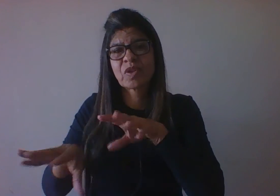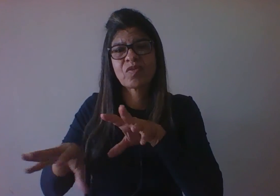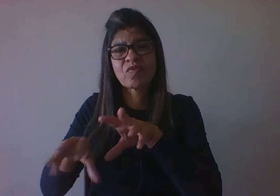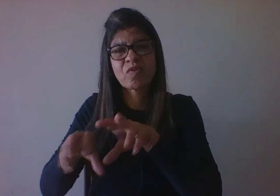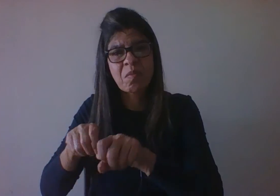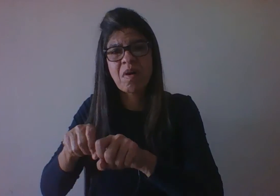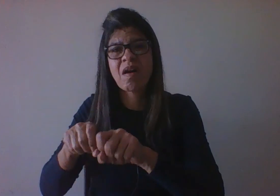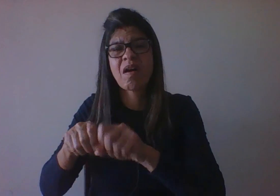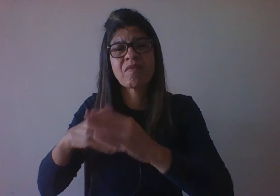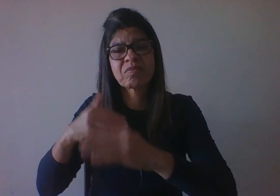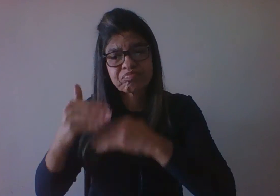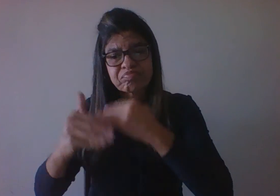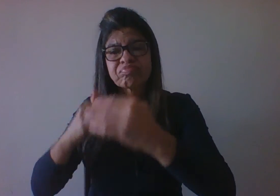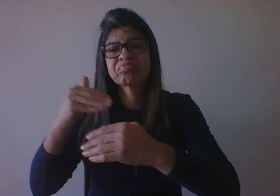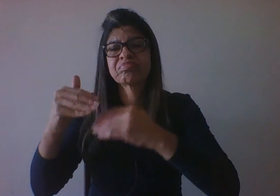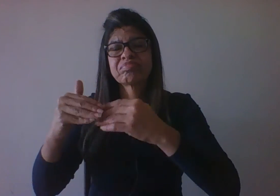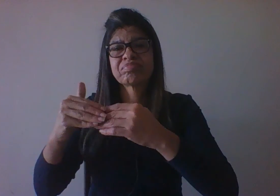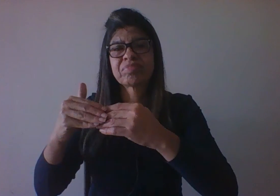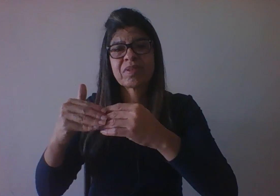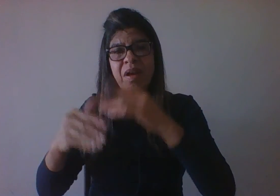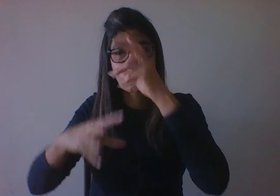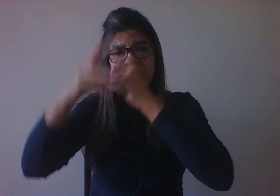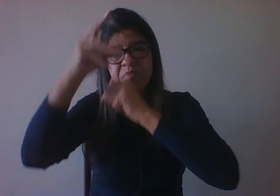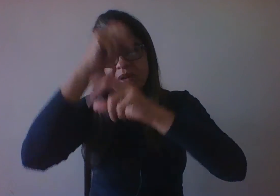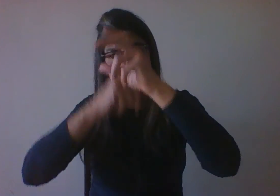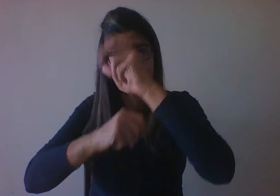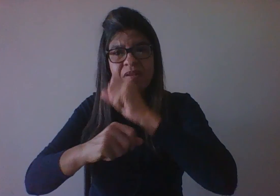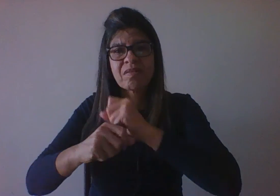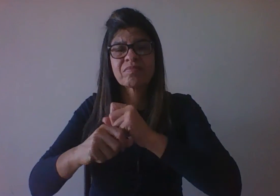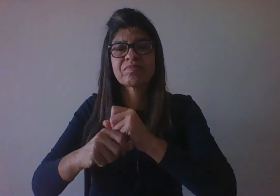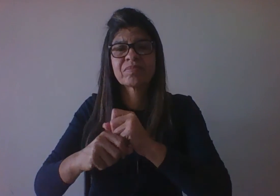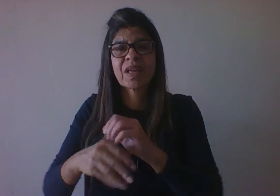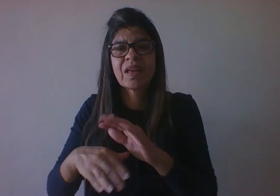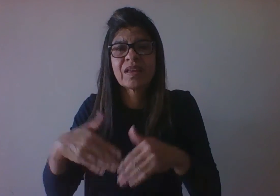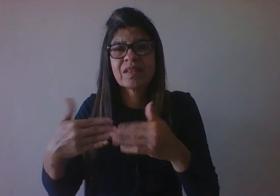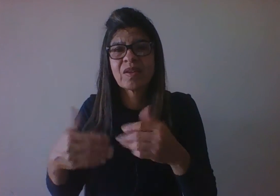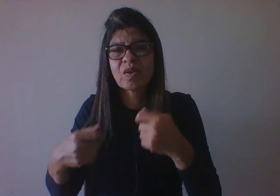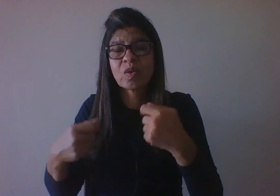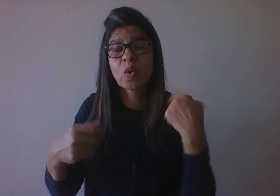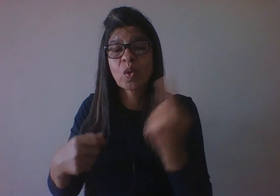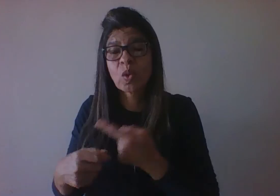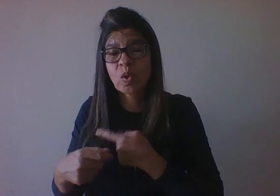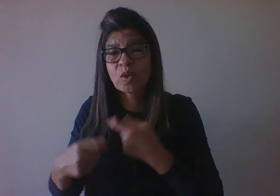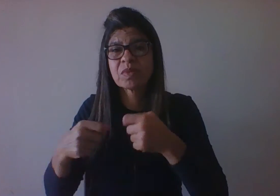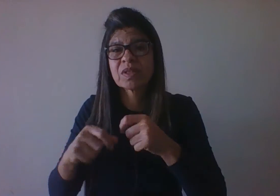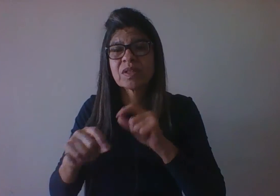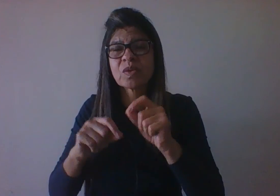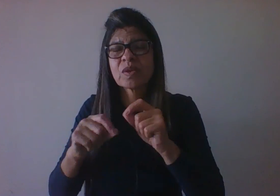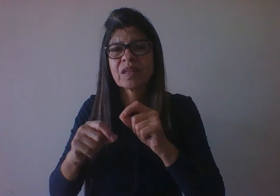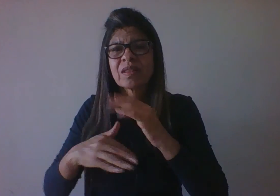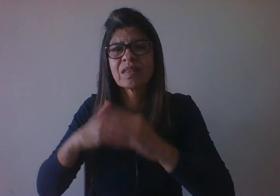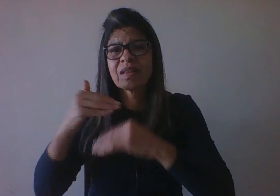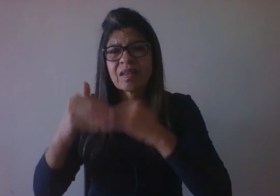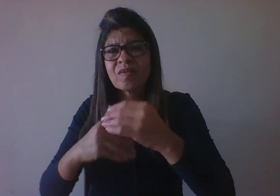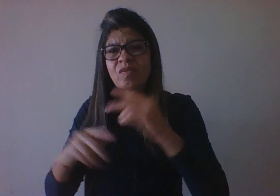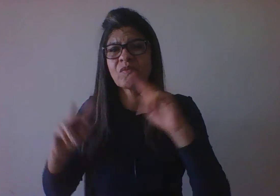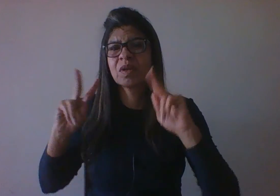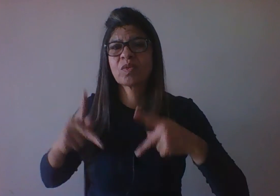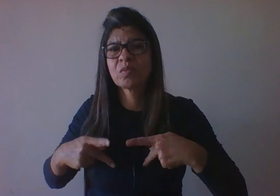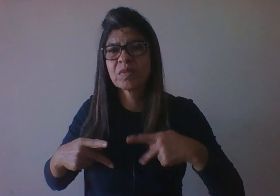desenvolvimento humano é compreender como se dão as mudanças físicas, cognitivas, afetivo-emocionais, de